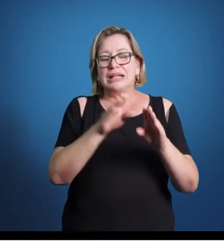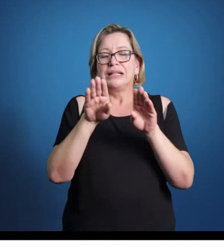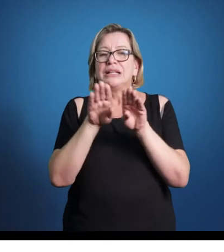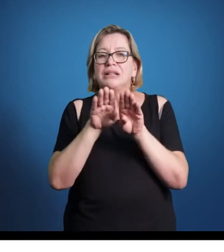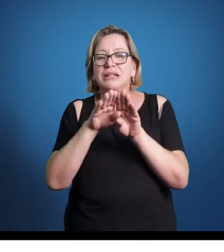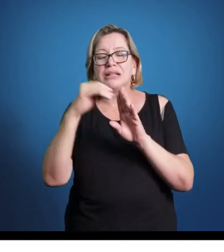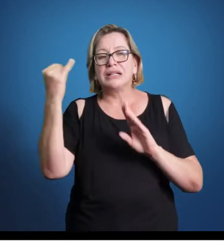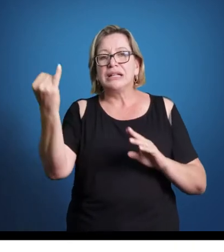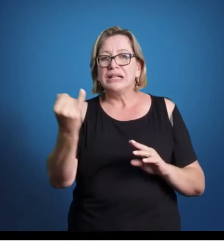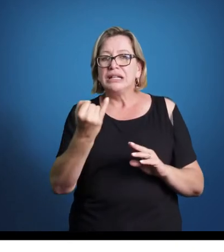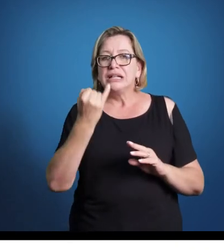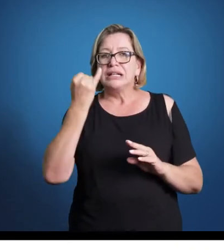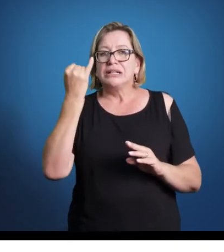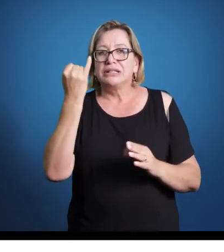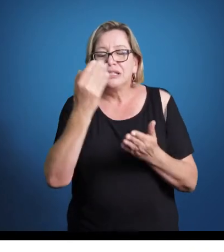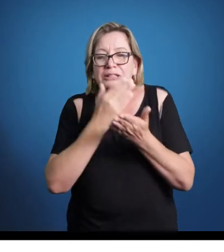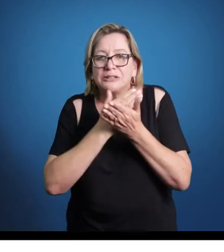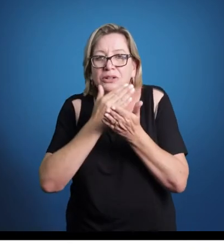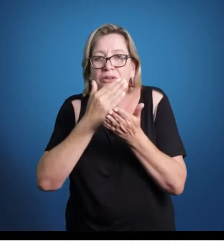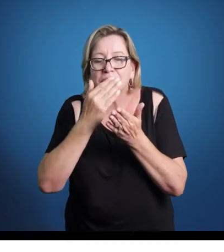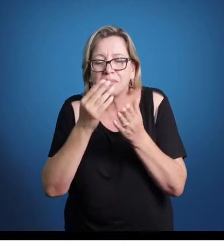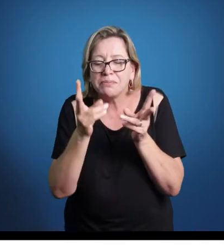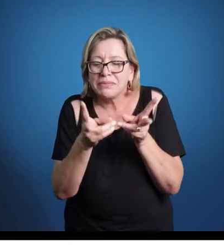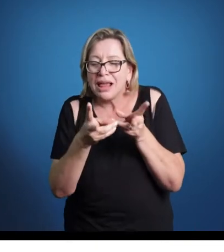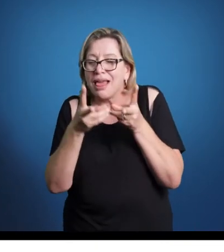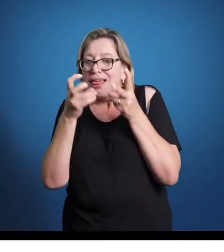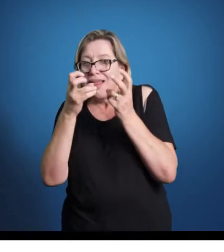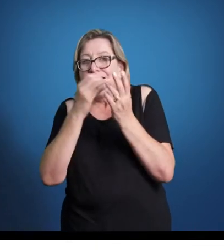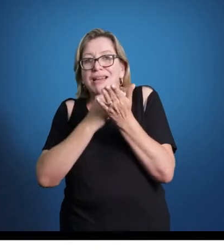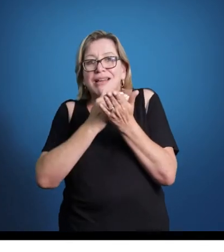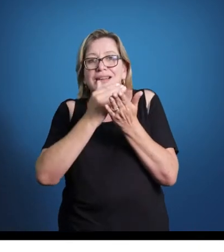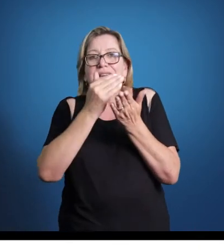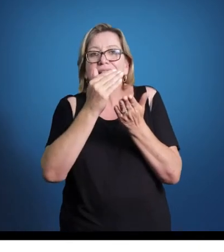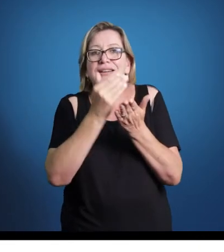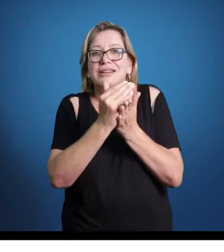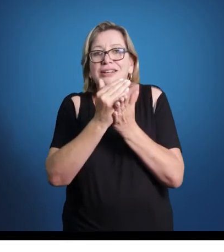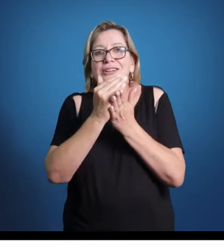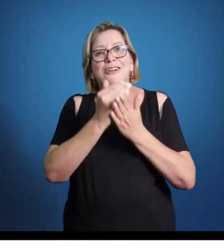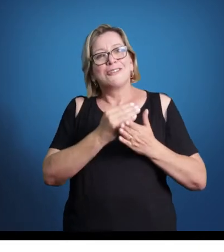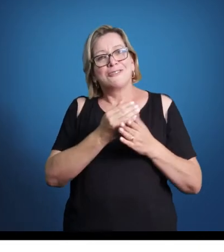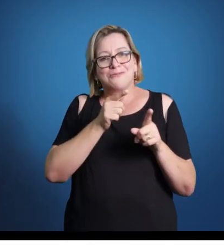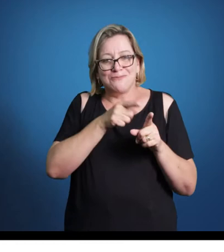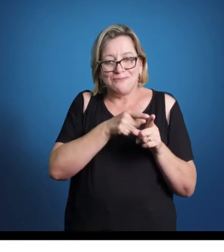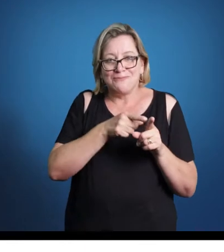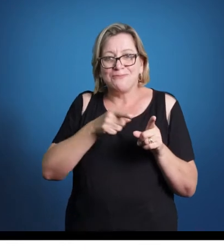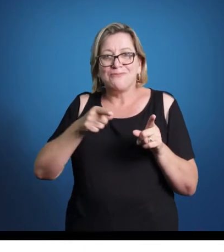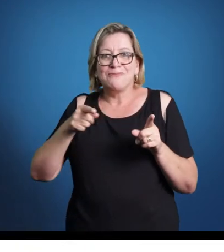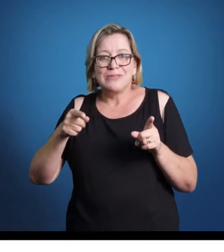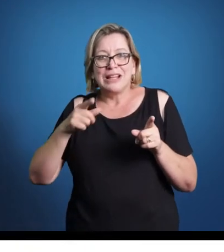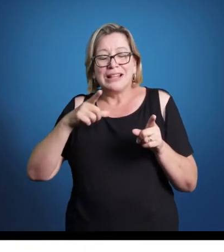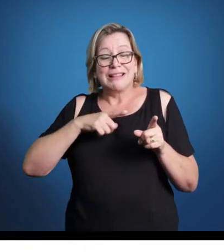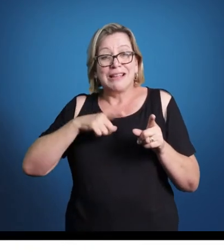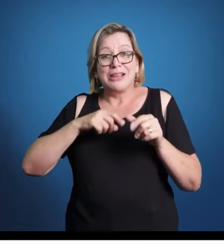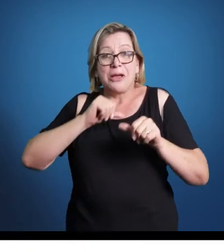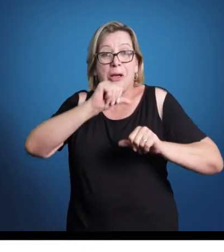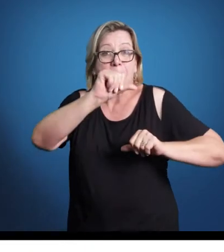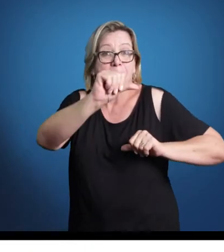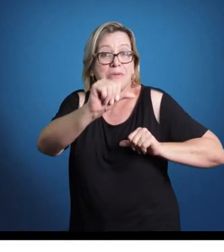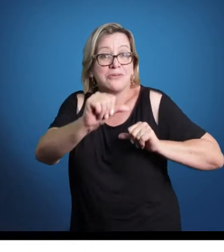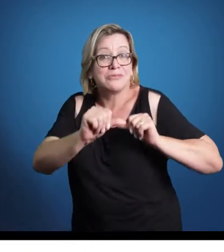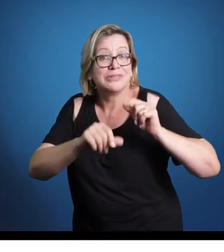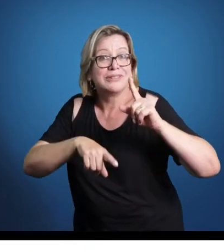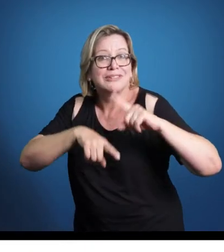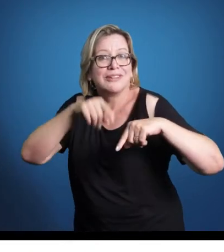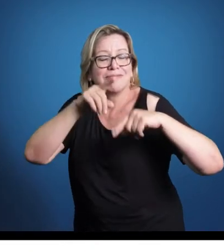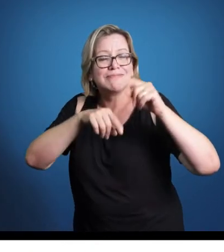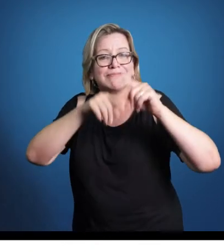interessante observar é que aí começa, surge, durante o período renascentista, uma transição entre os materiais